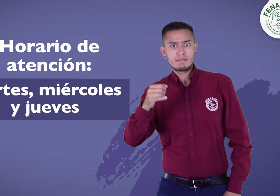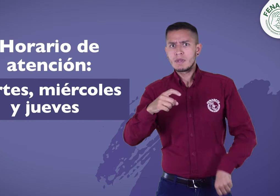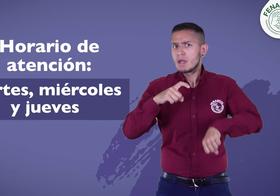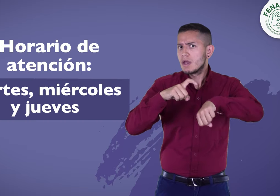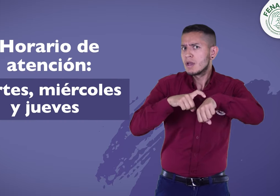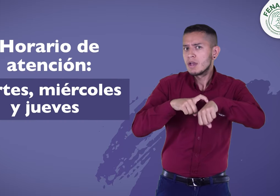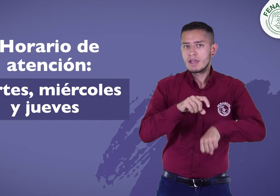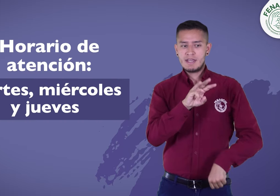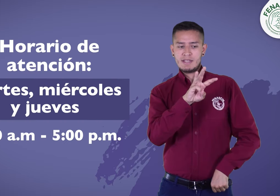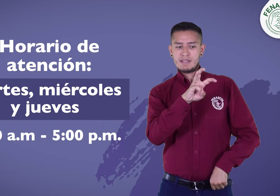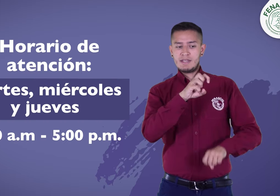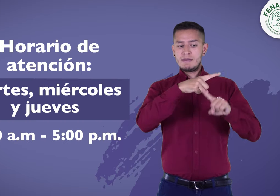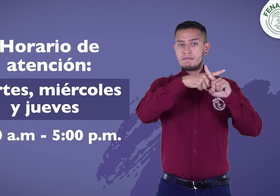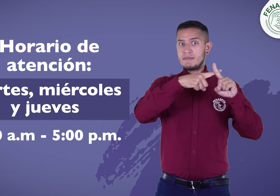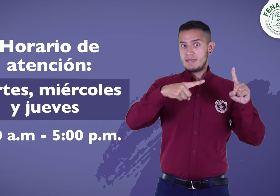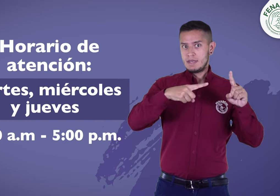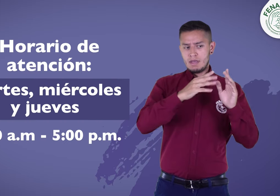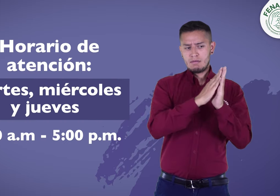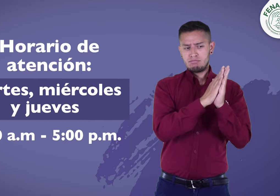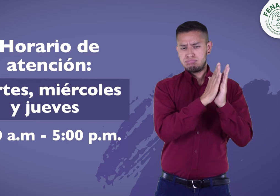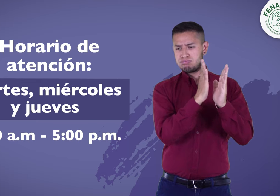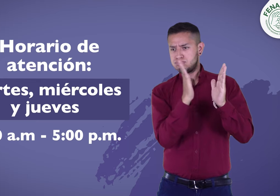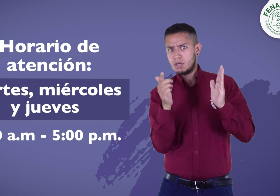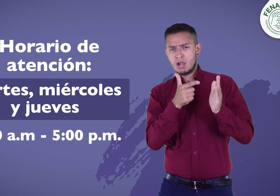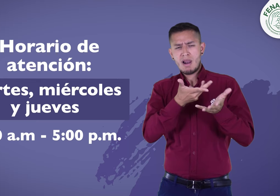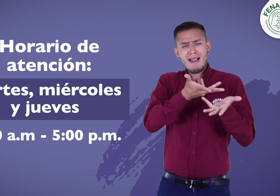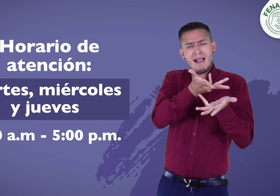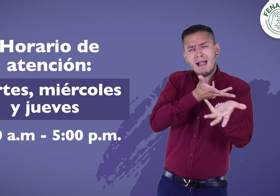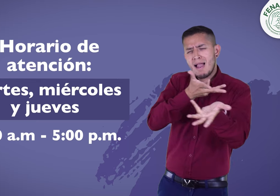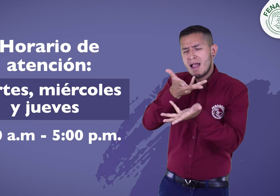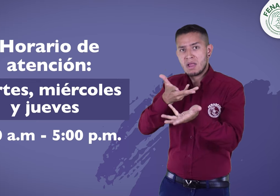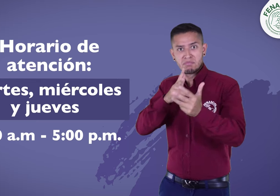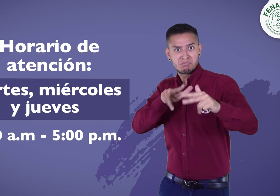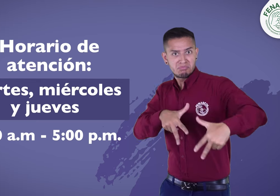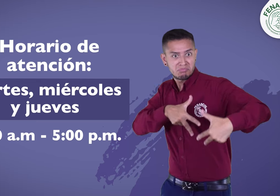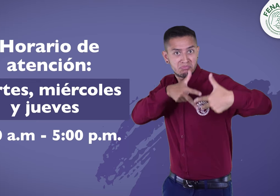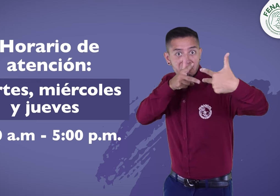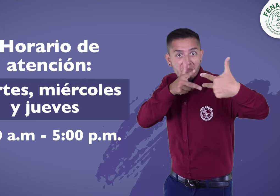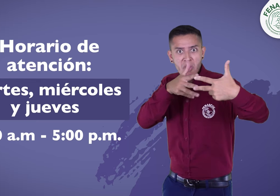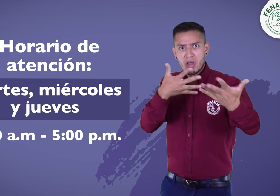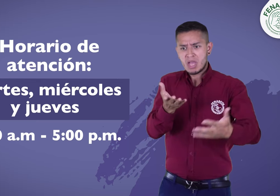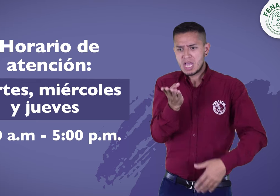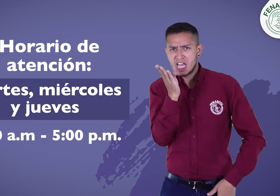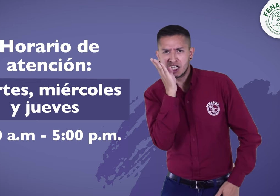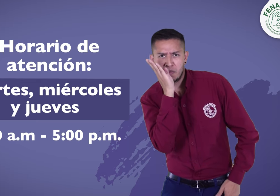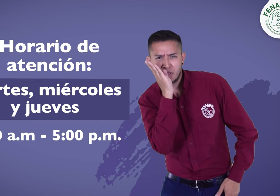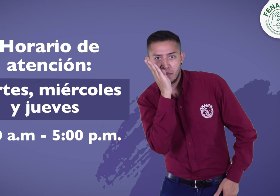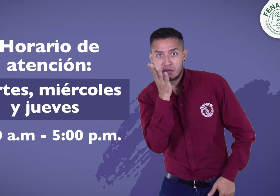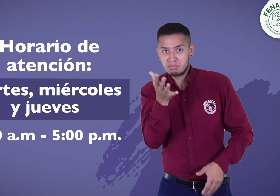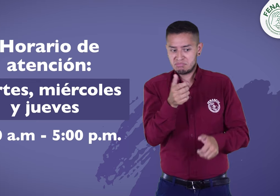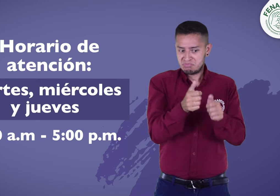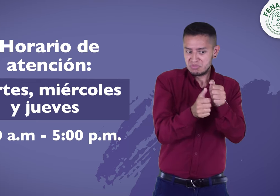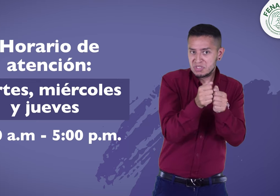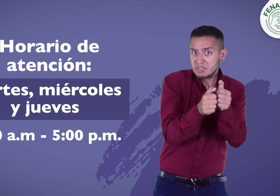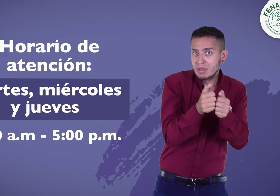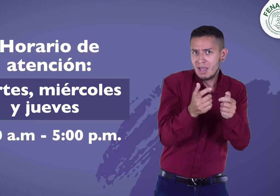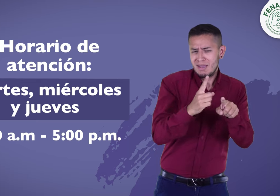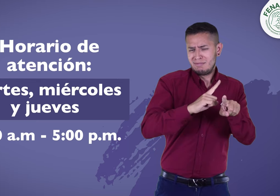y jueves, será desde las 8 y media de la mañana hasta las 5 de la tarde. Podrás comunicarte por videollamada,